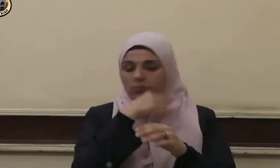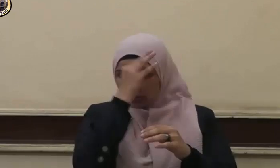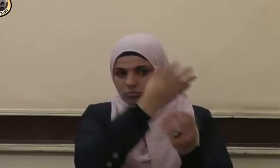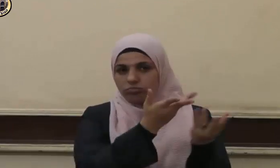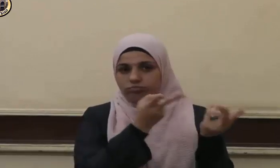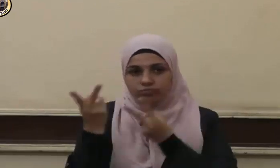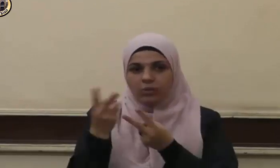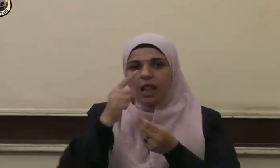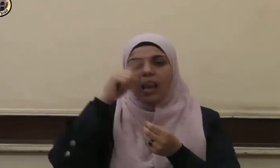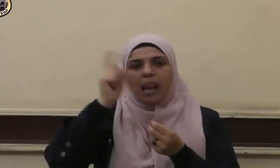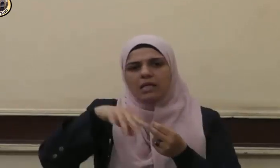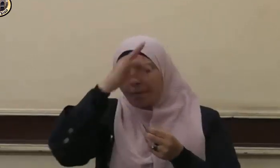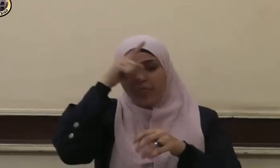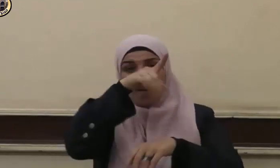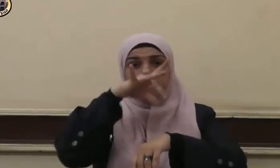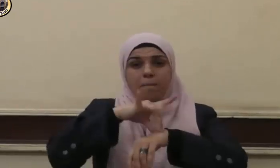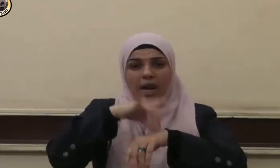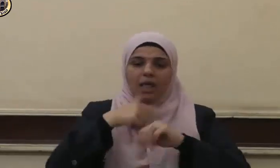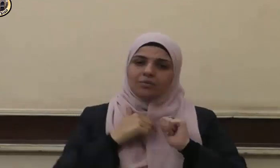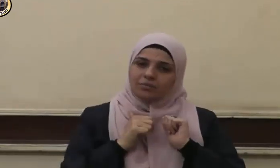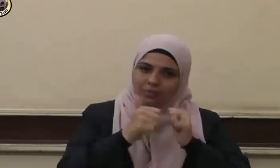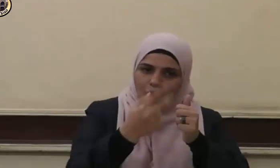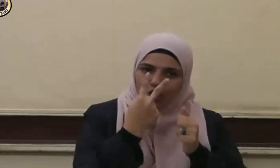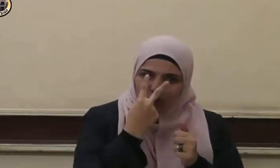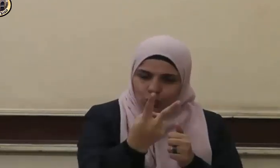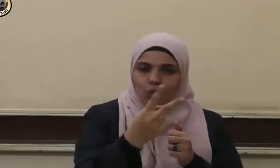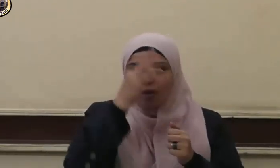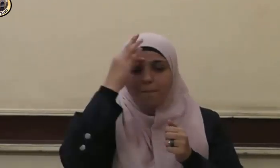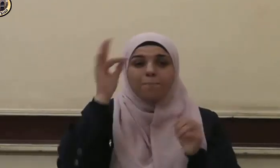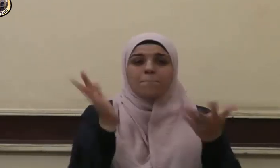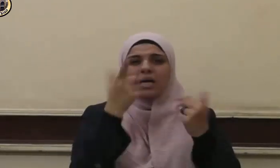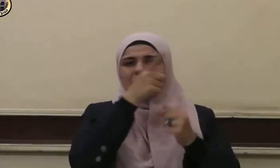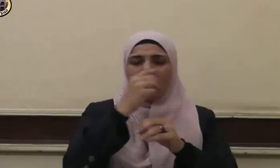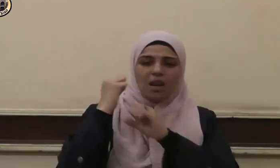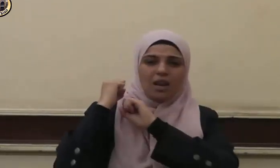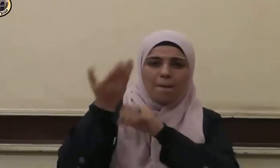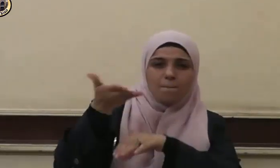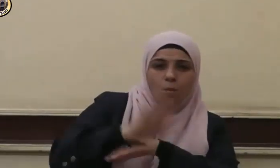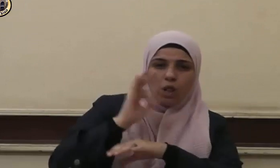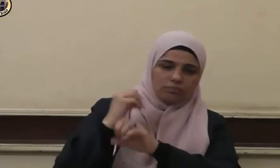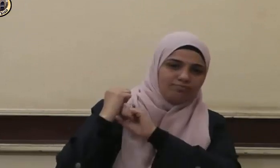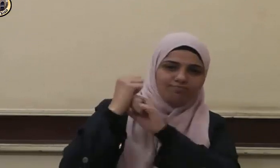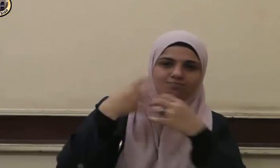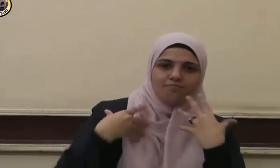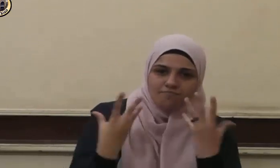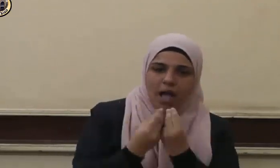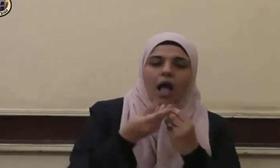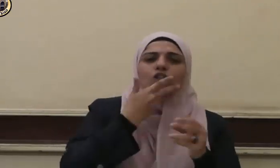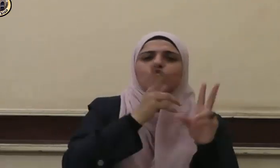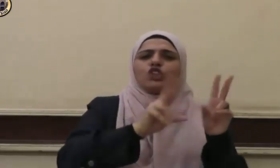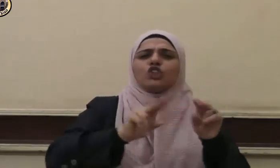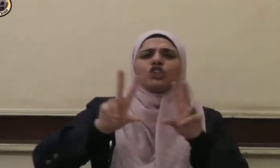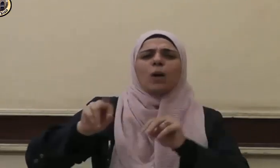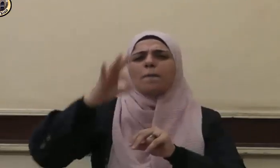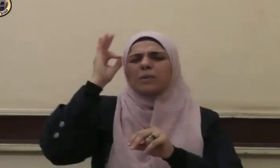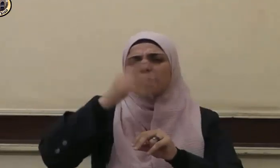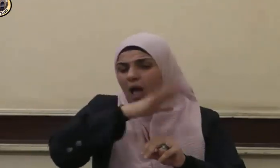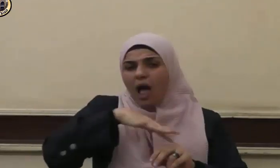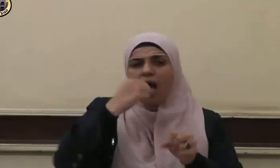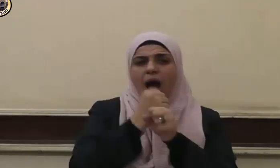وعيادة مرضهم واتباع جنائزهم كما ينبغي توقير